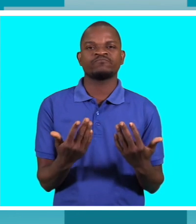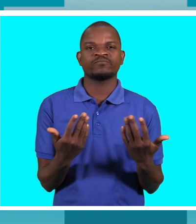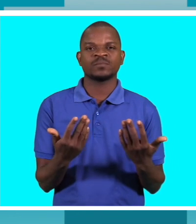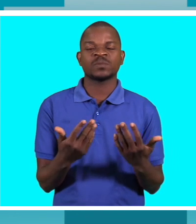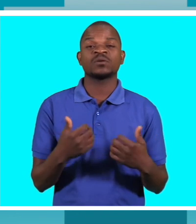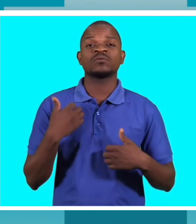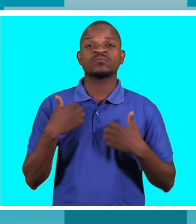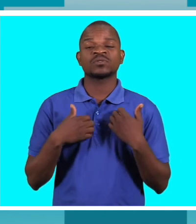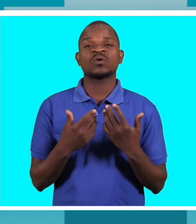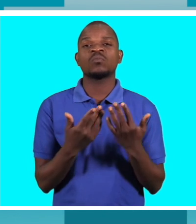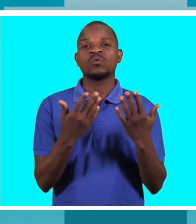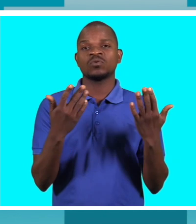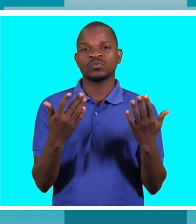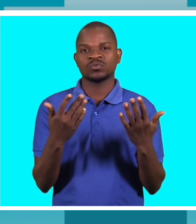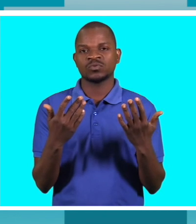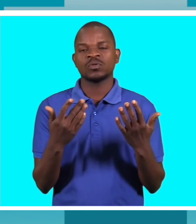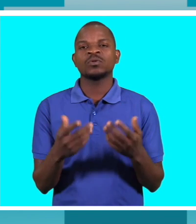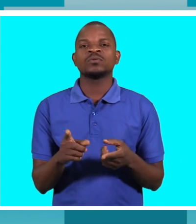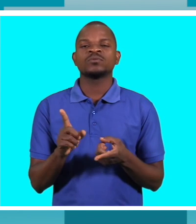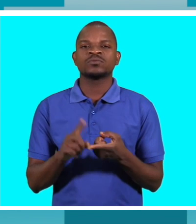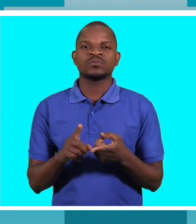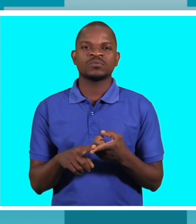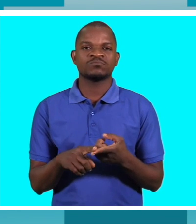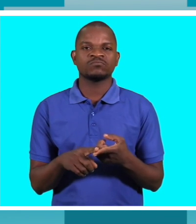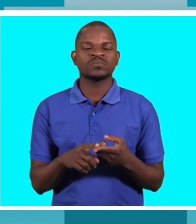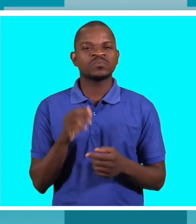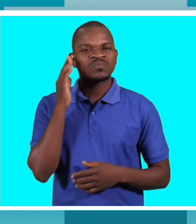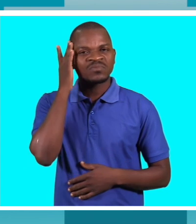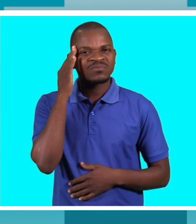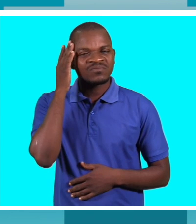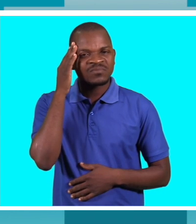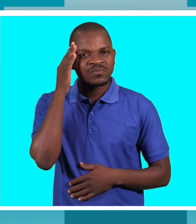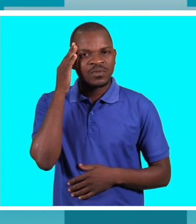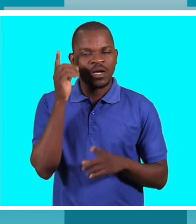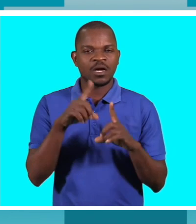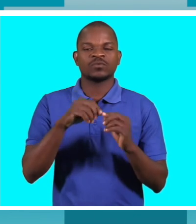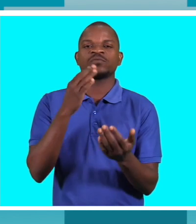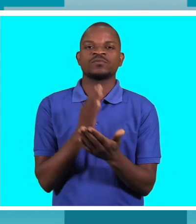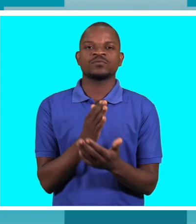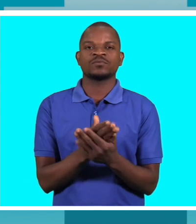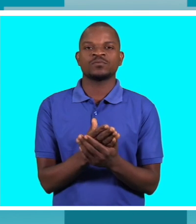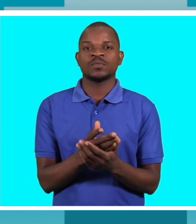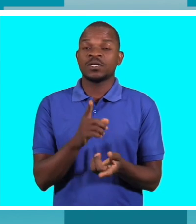preocupações a nível do fórum e não só e reflexões que são dignas que alguém de direito talvez